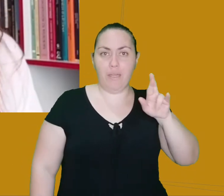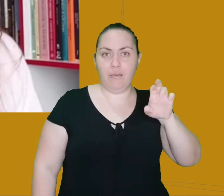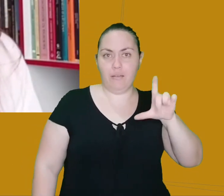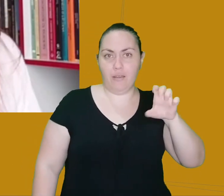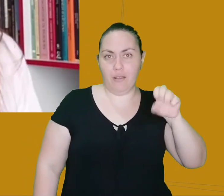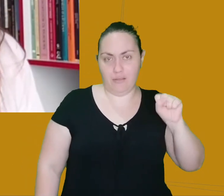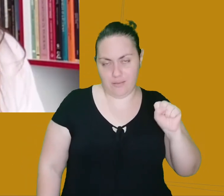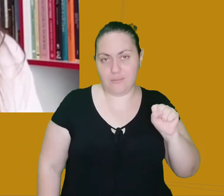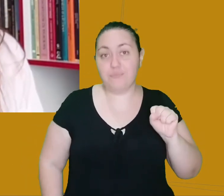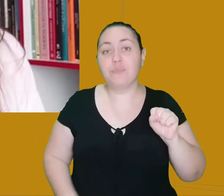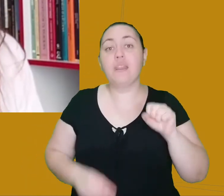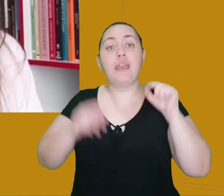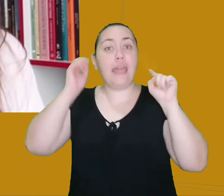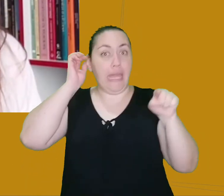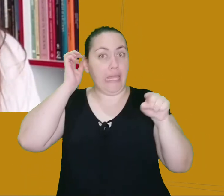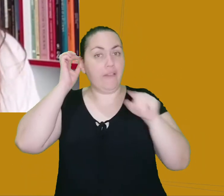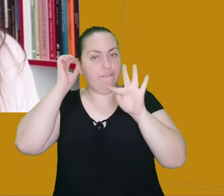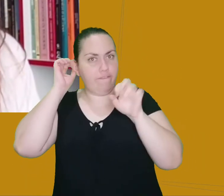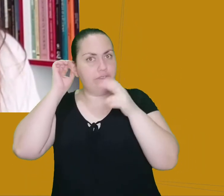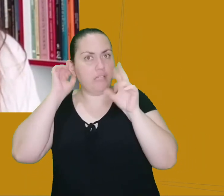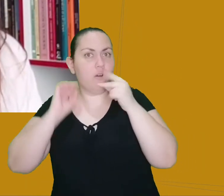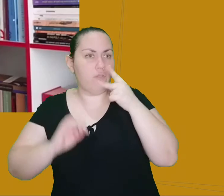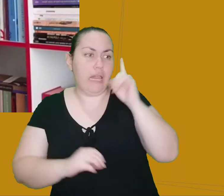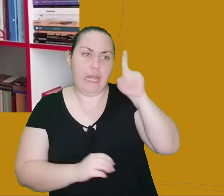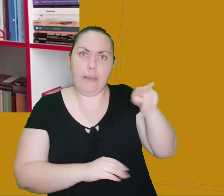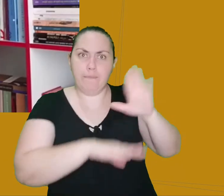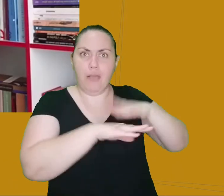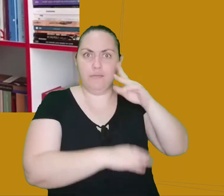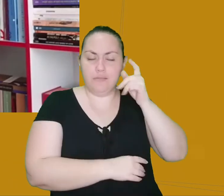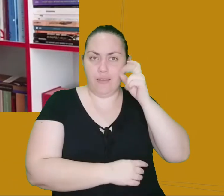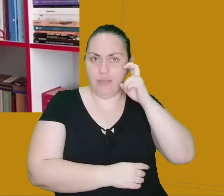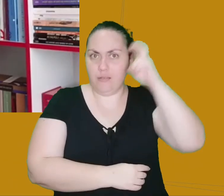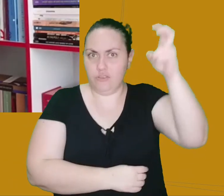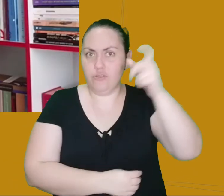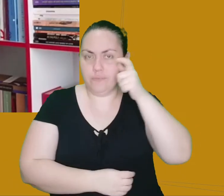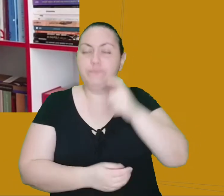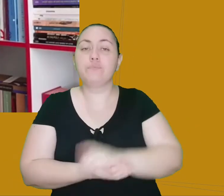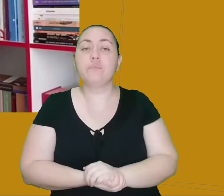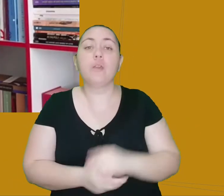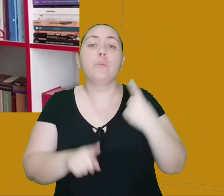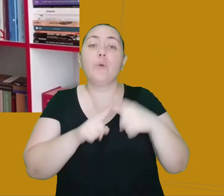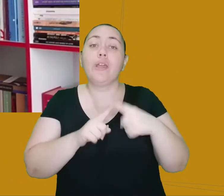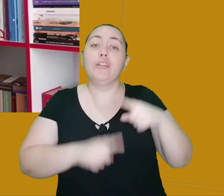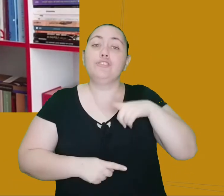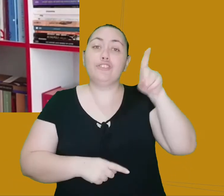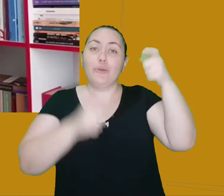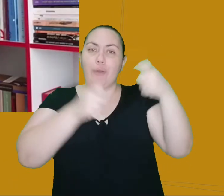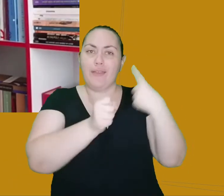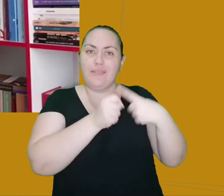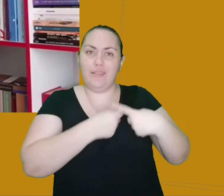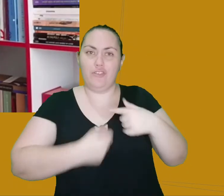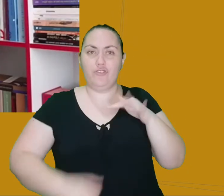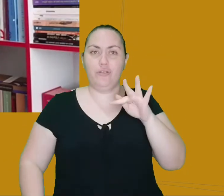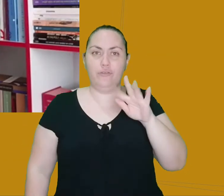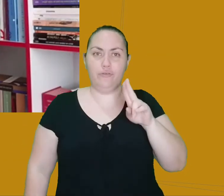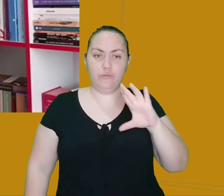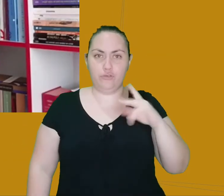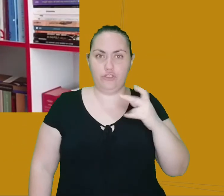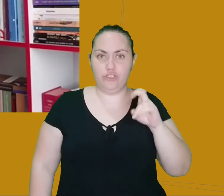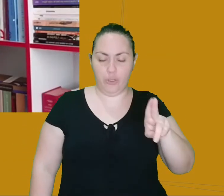Pinto é o mais engenhoso, mais esperto deles. Tinha lá em Fichel, uma doença, que fazia com que o nariz das pessoas crescessem